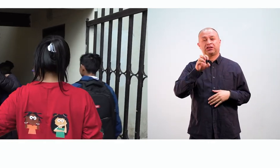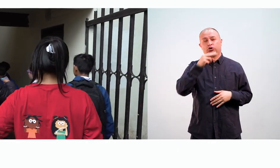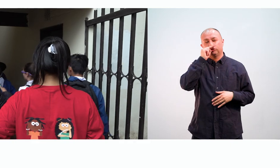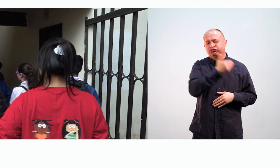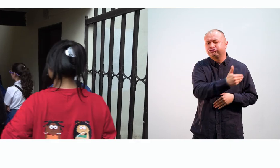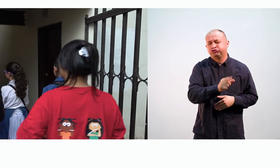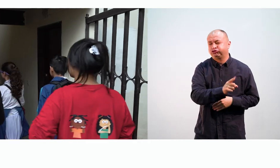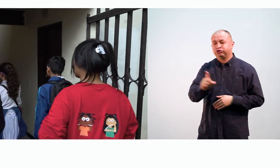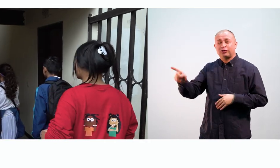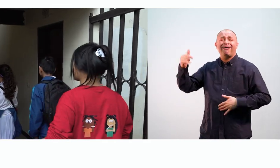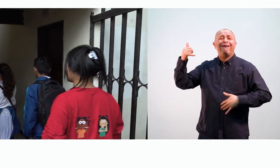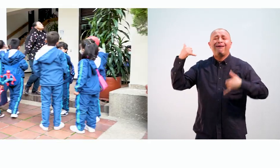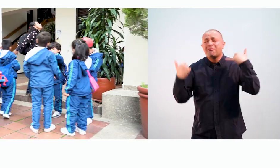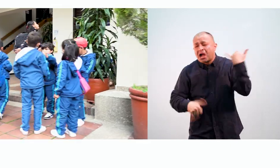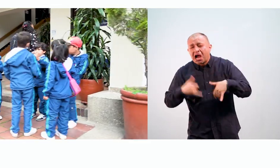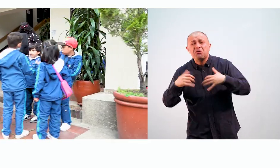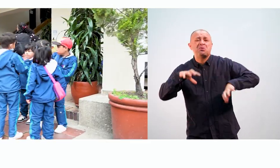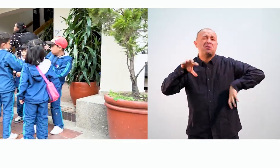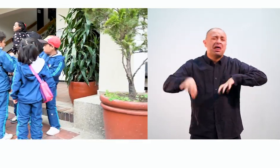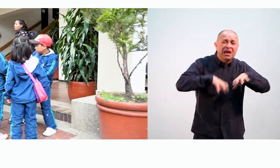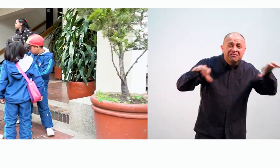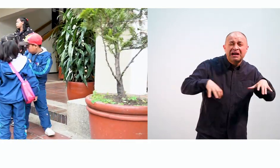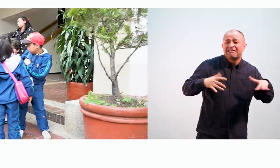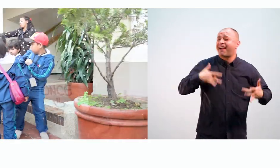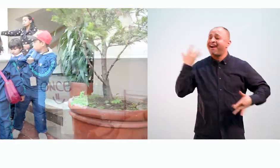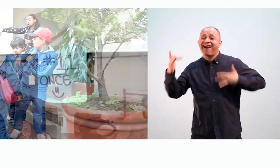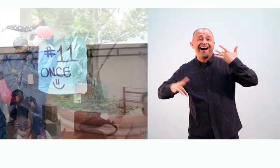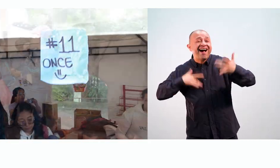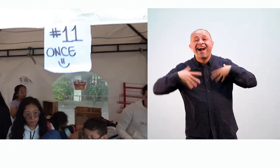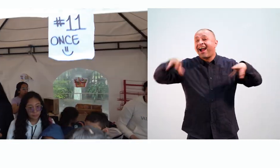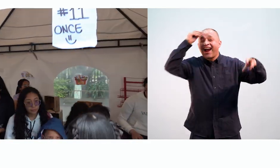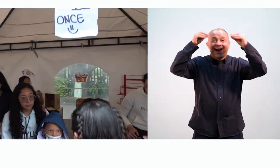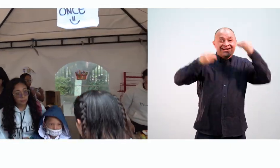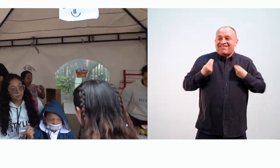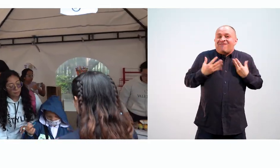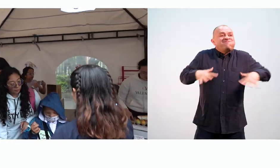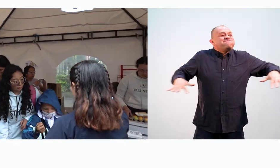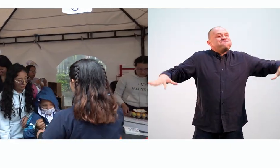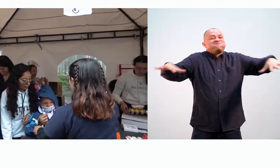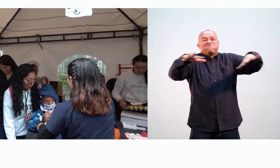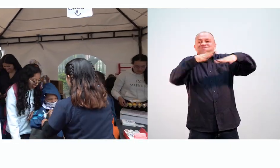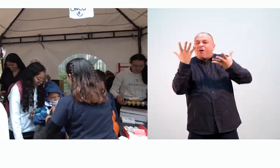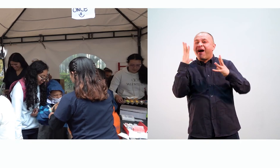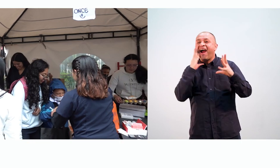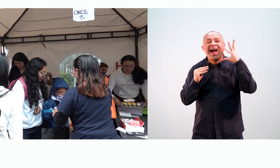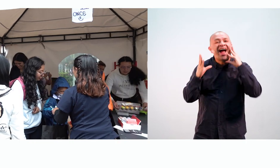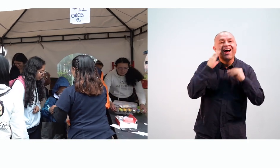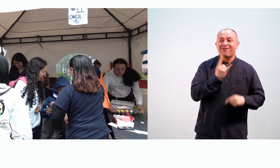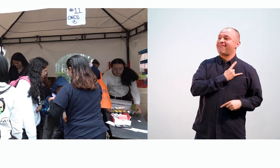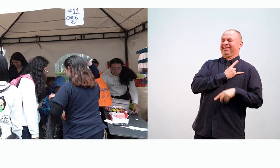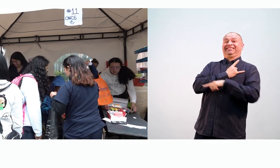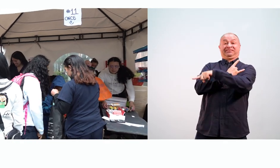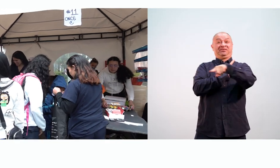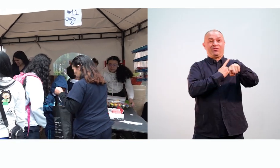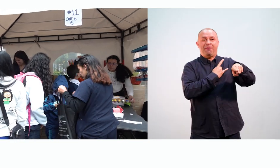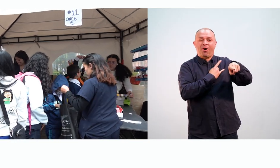que vienen a jugar, a aprender, a divertirse y sobre todo a vivir la universidad. A soñar con ser